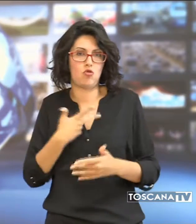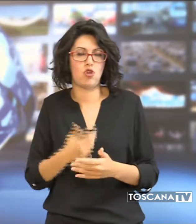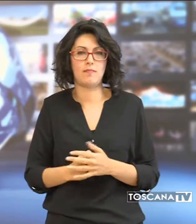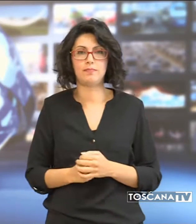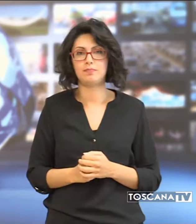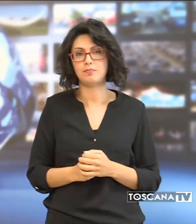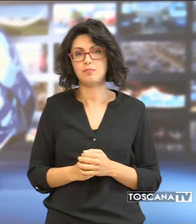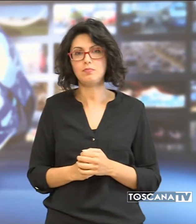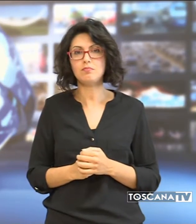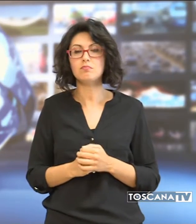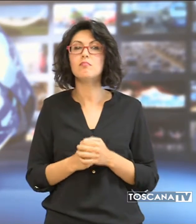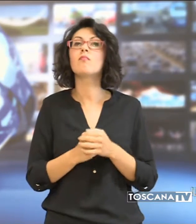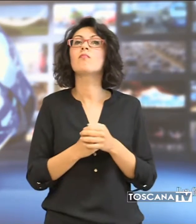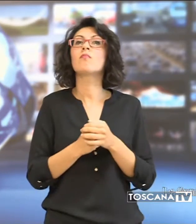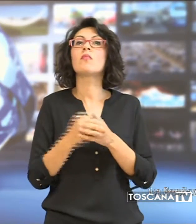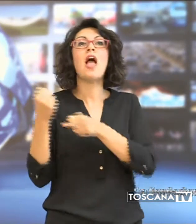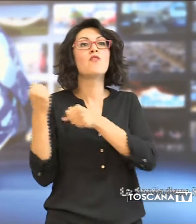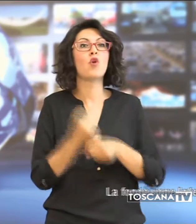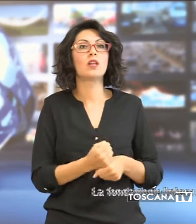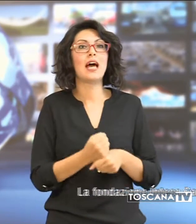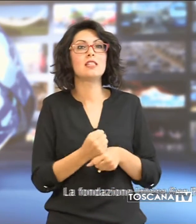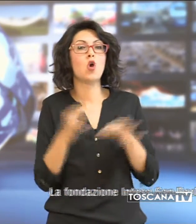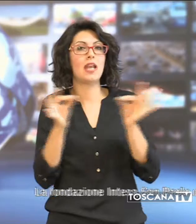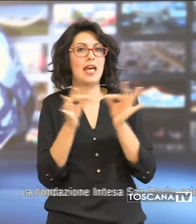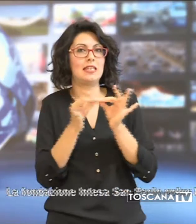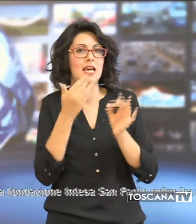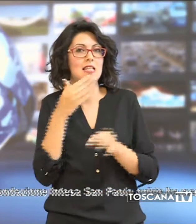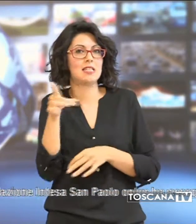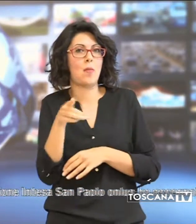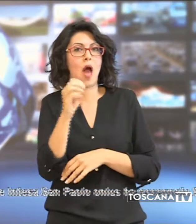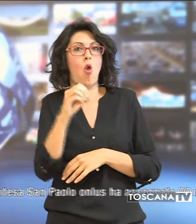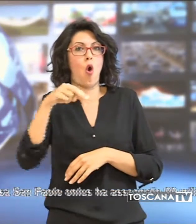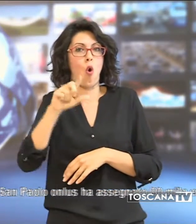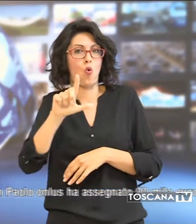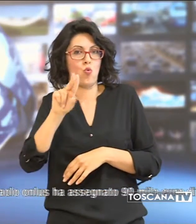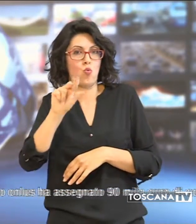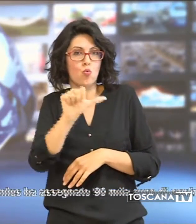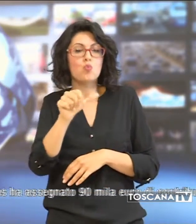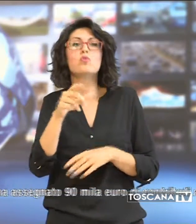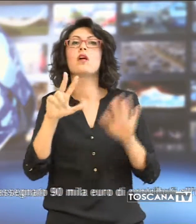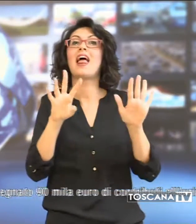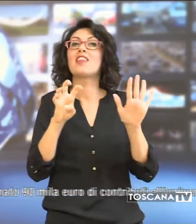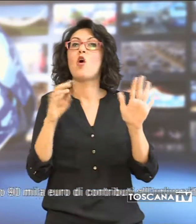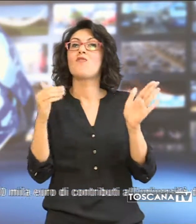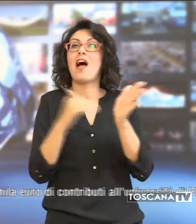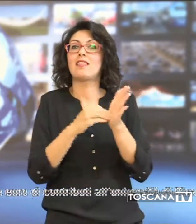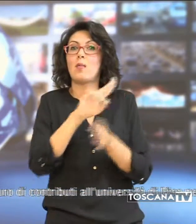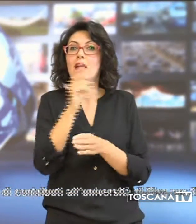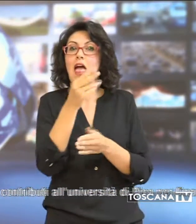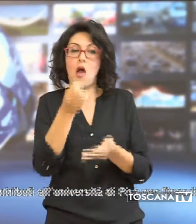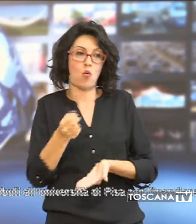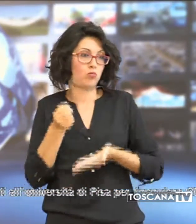La fondazione intesa San Paolo Onlus ha assegnato 90.000 euro di